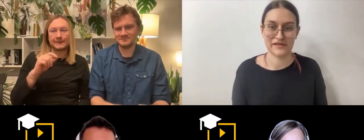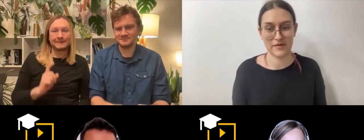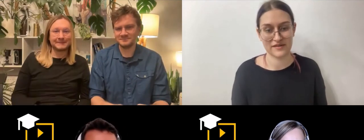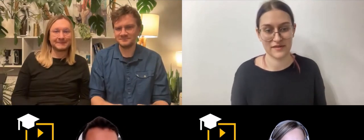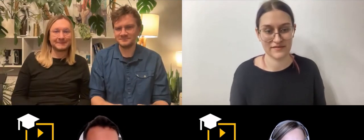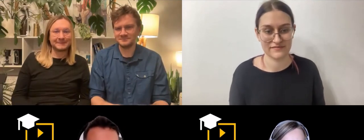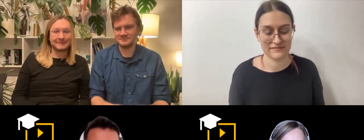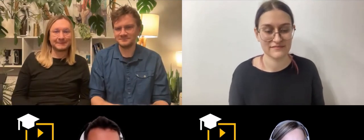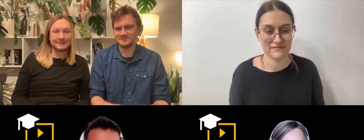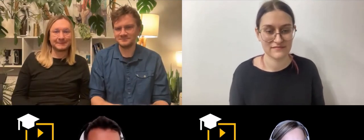się pokazuje.